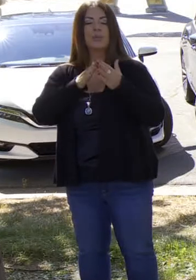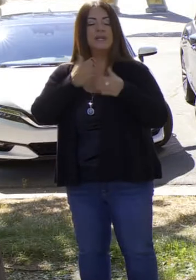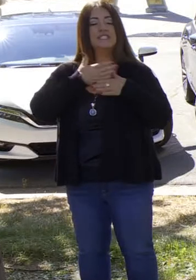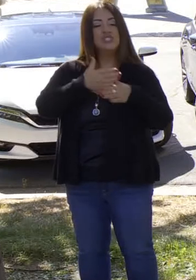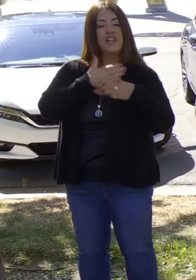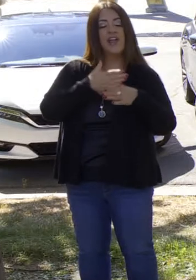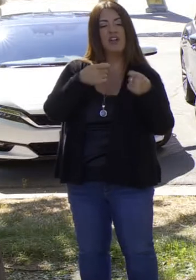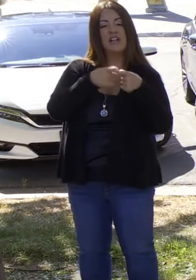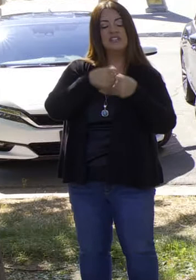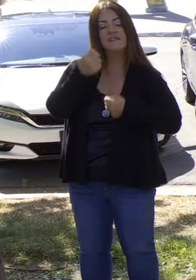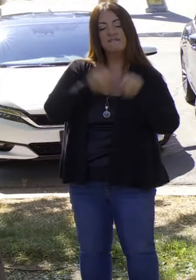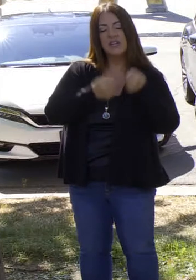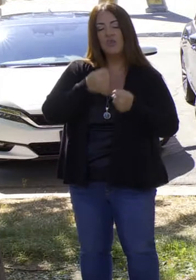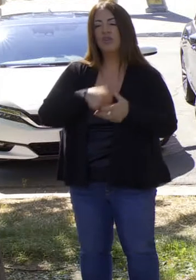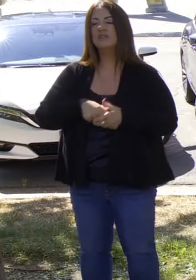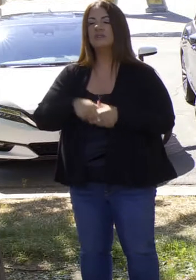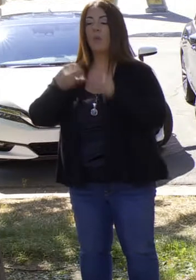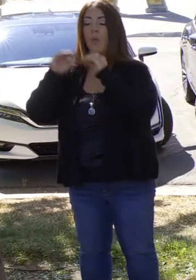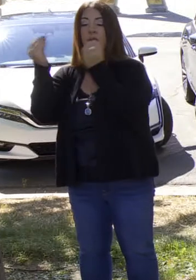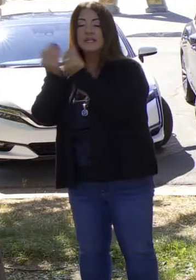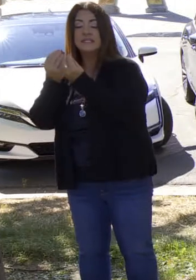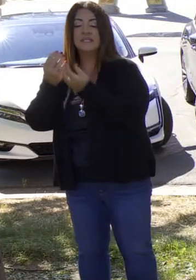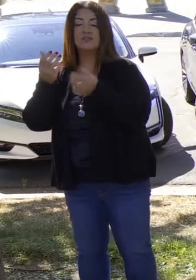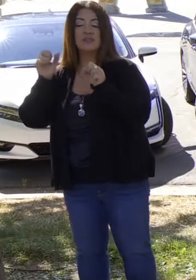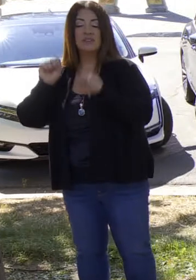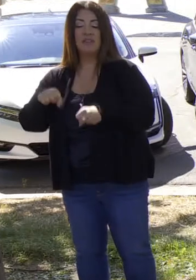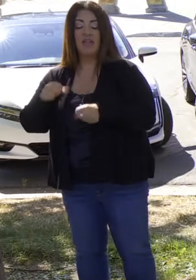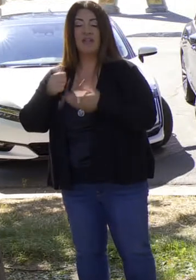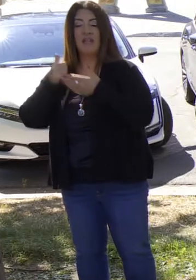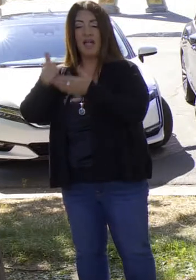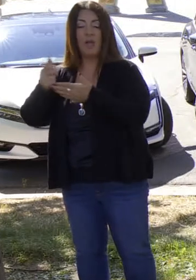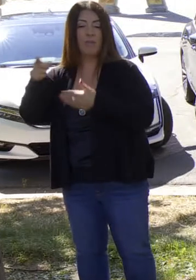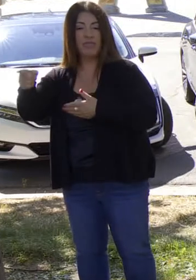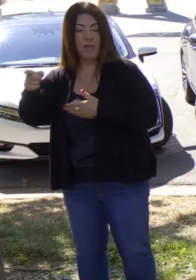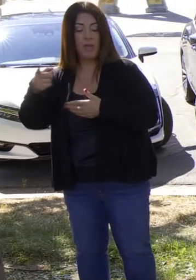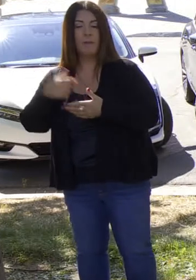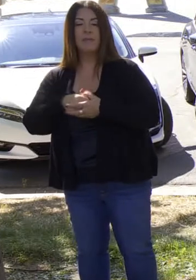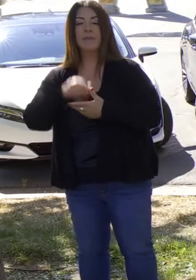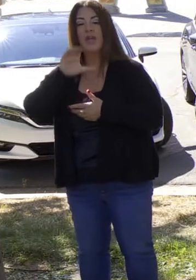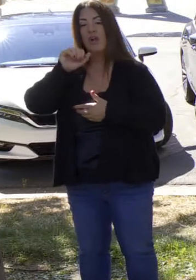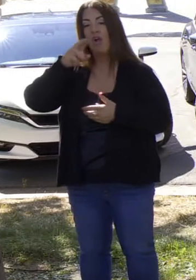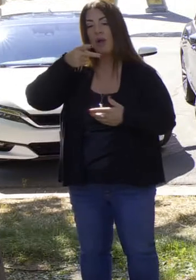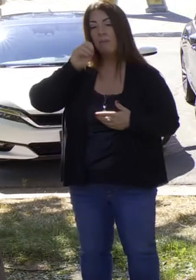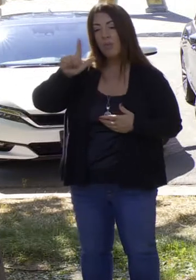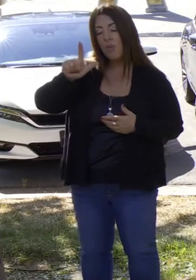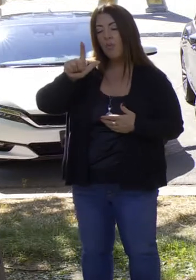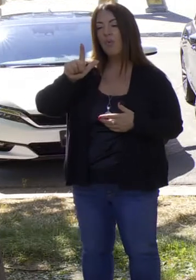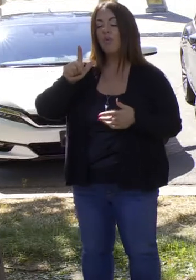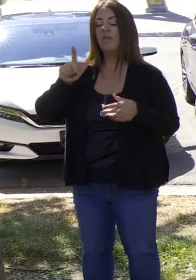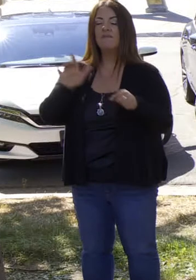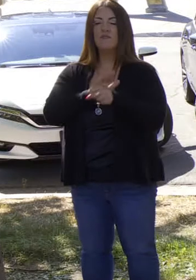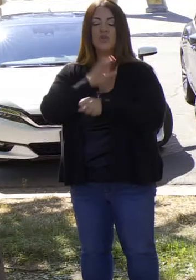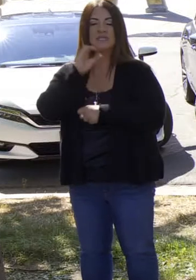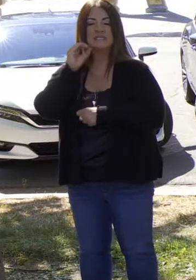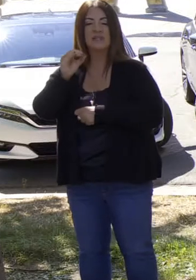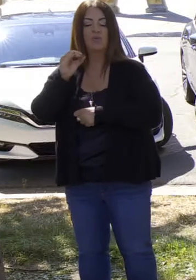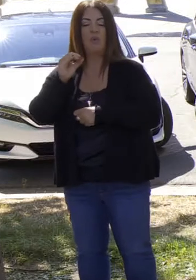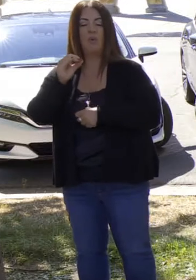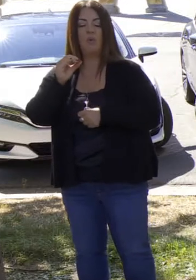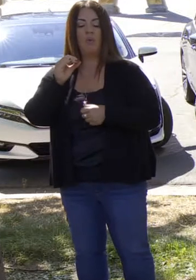electrónicas, las organizaciones donde las comunidades puedan compartir vehículos eléctricos, viajes